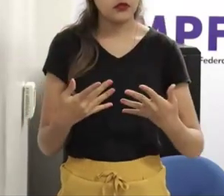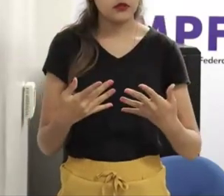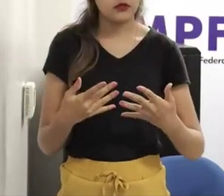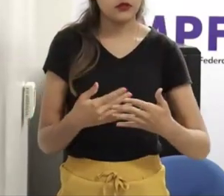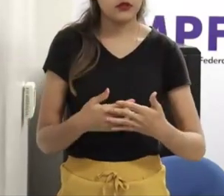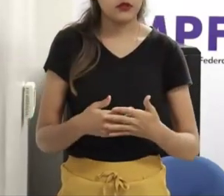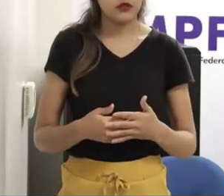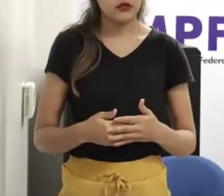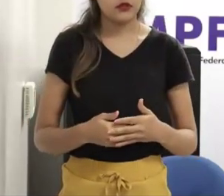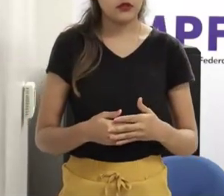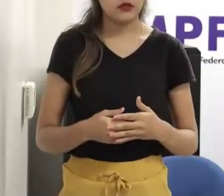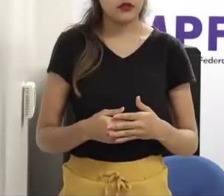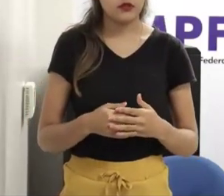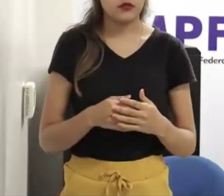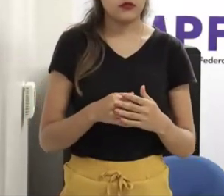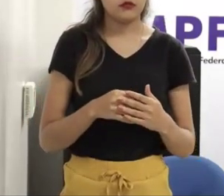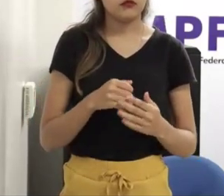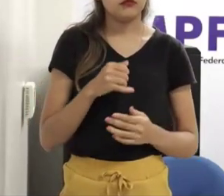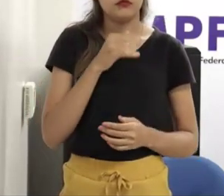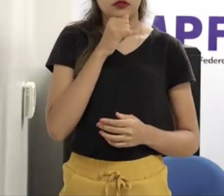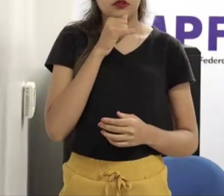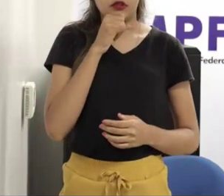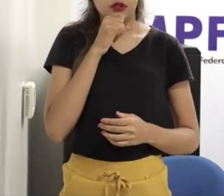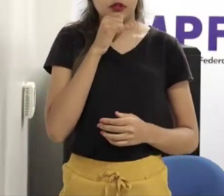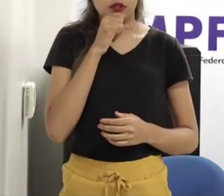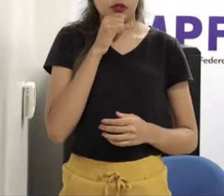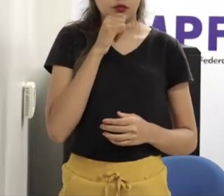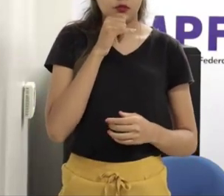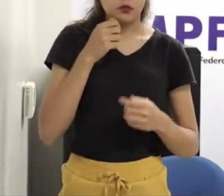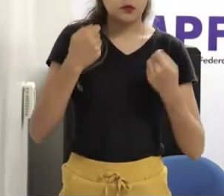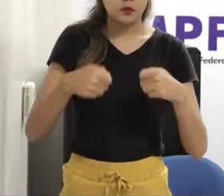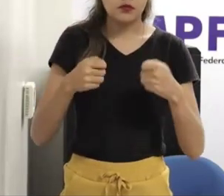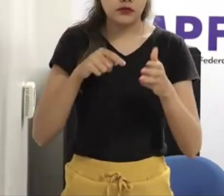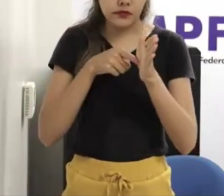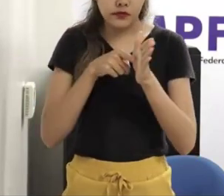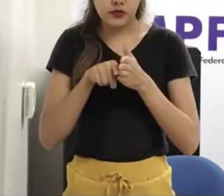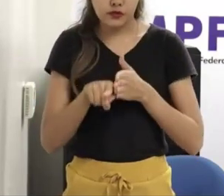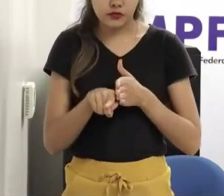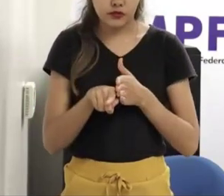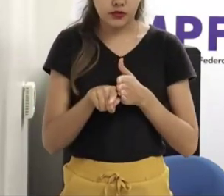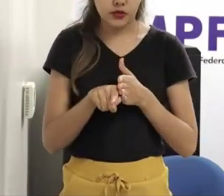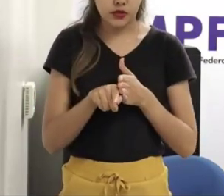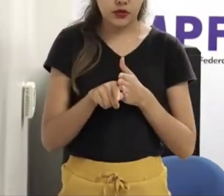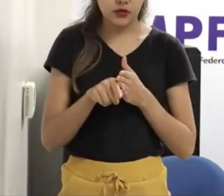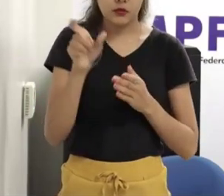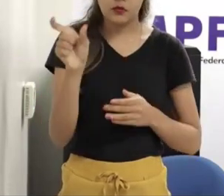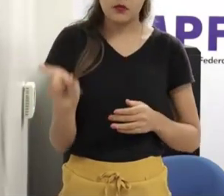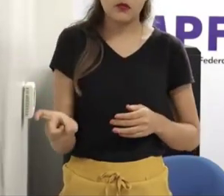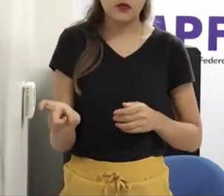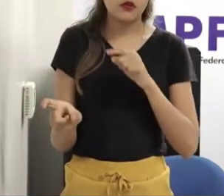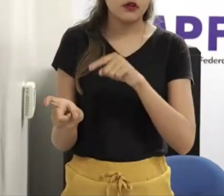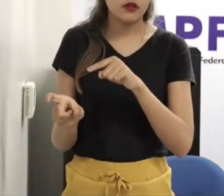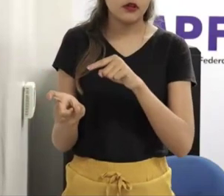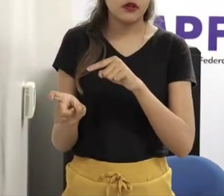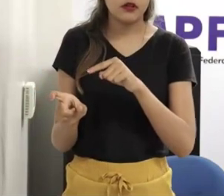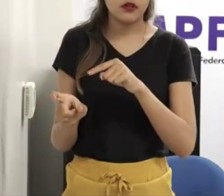da perspectiva da vítima, e não do agente externo, né? Então, todo mundo que está aqui, eu